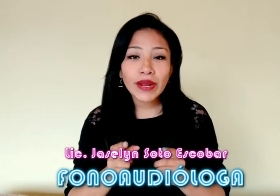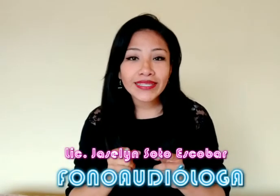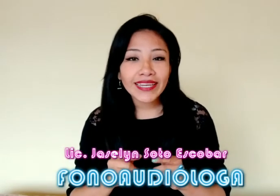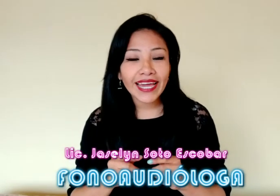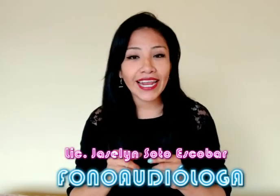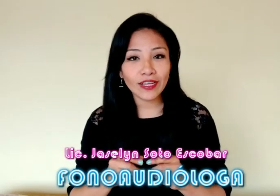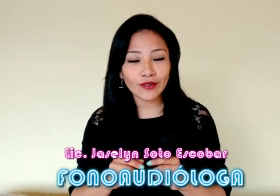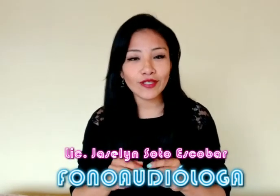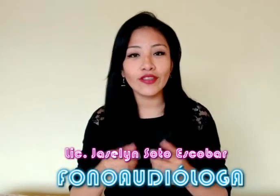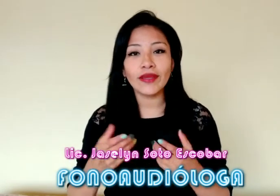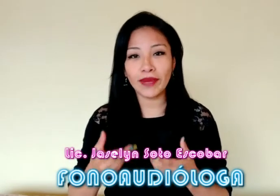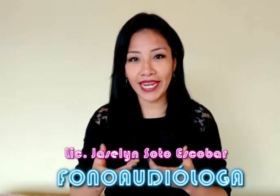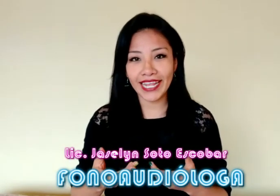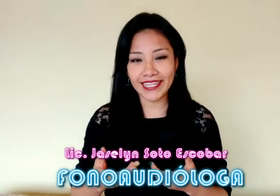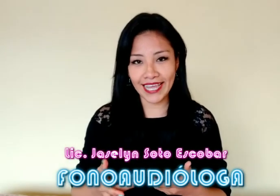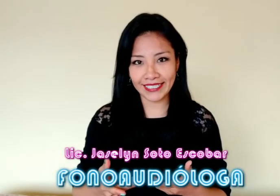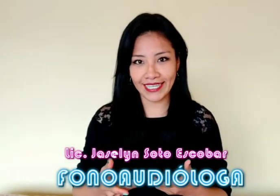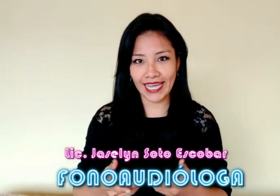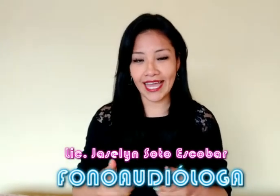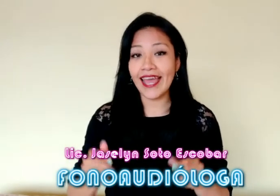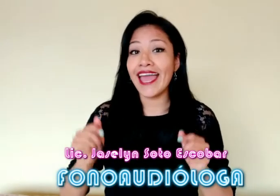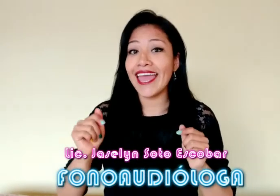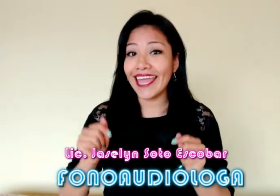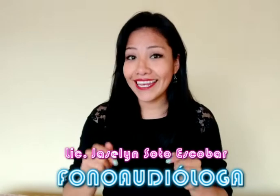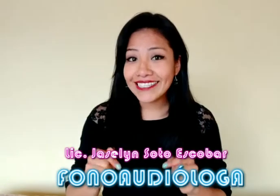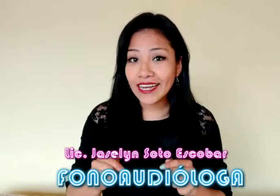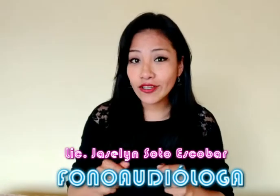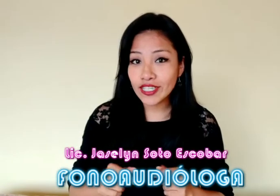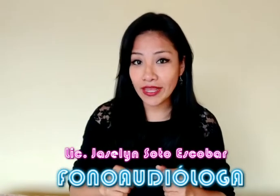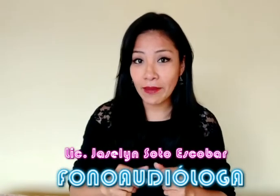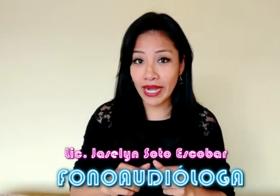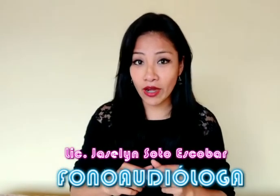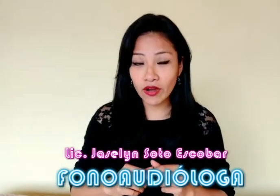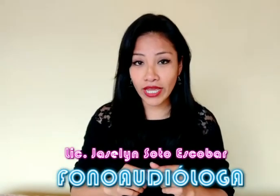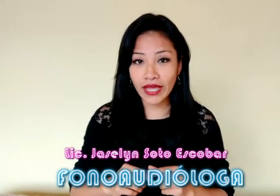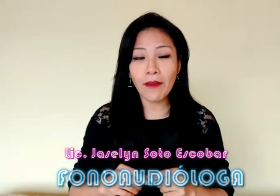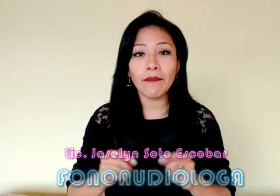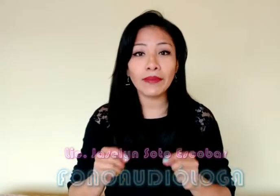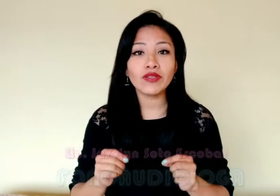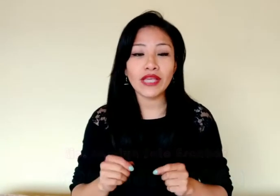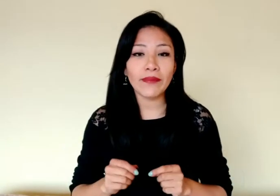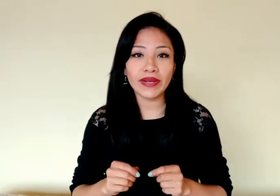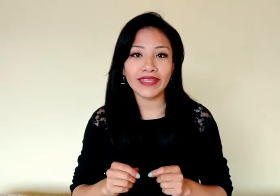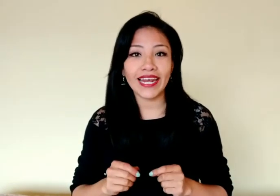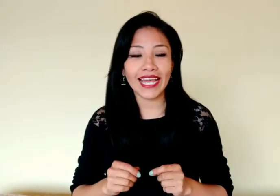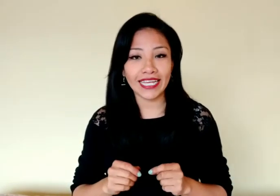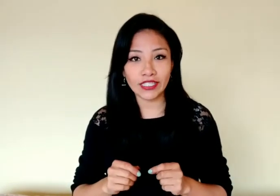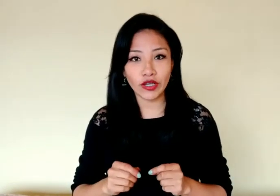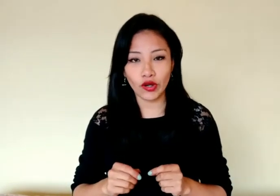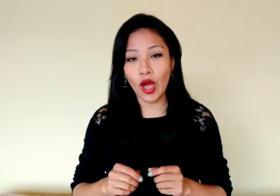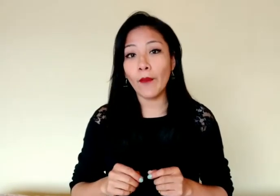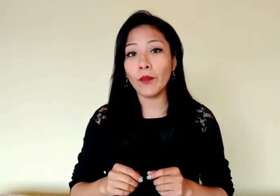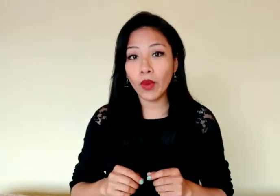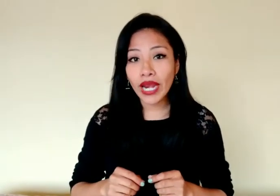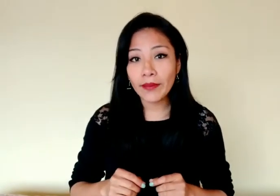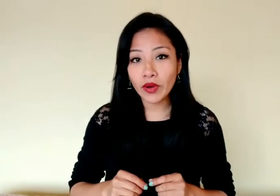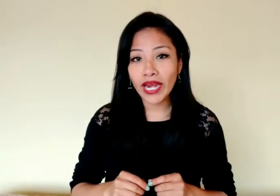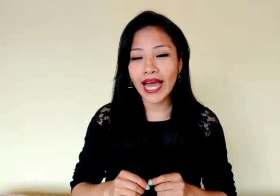practicar la inclusión de manera didáctica. En esta noche de Manaoque vamos a aprender la canción Vuela, vuela